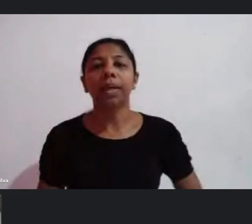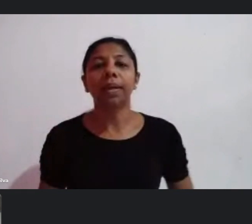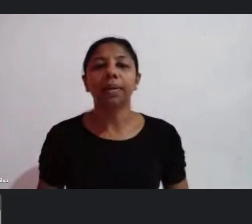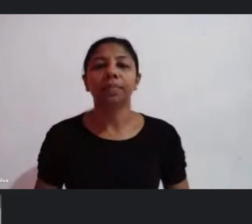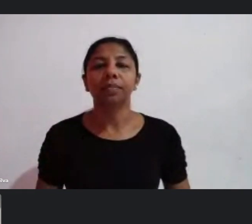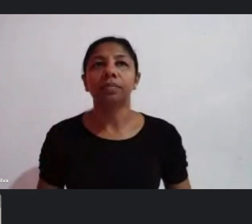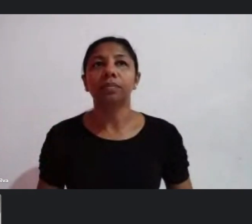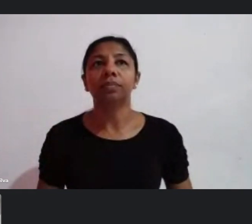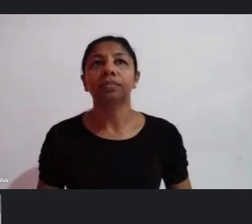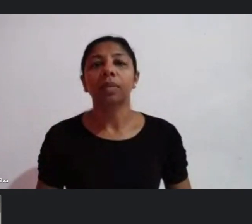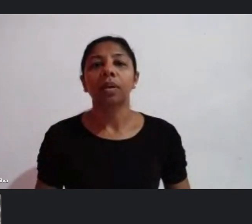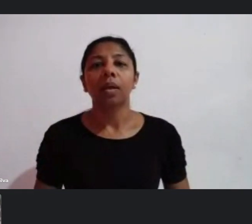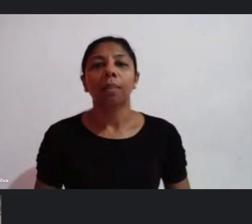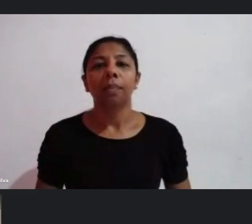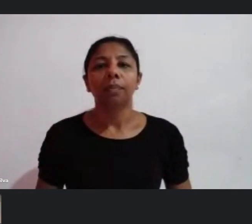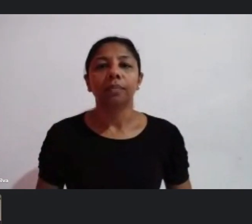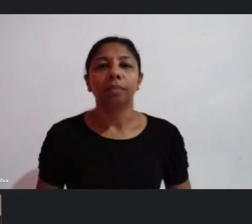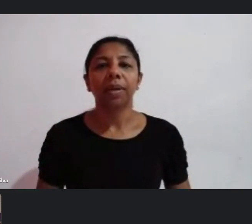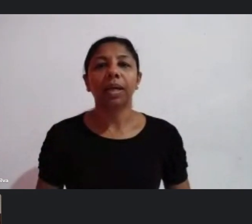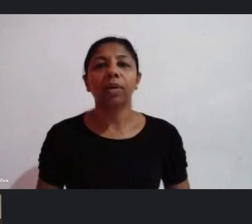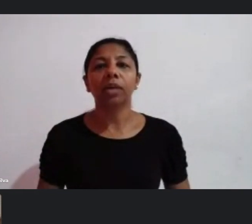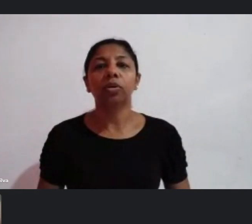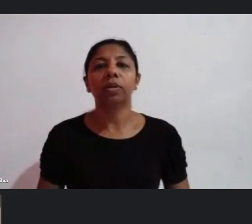eu me chamo Altair Júnior